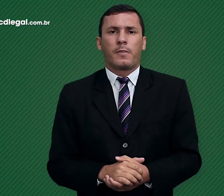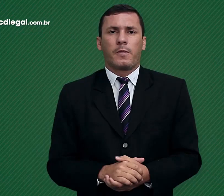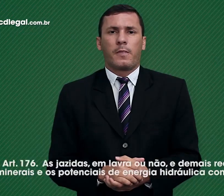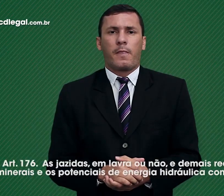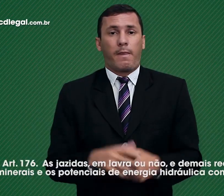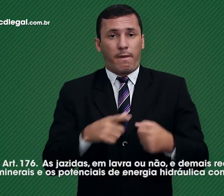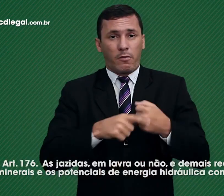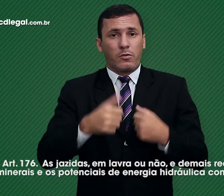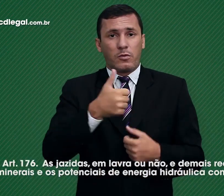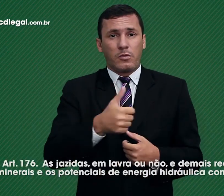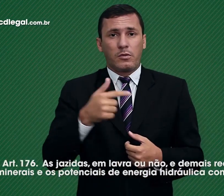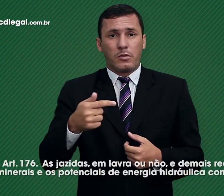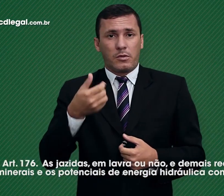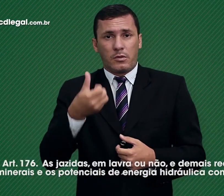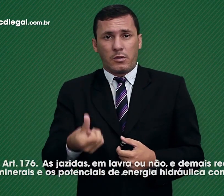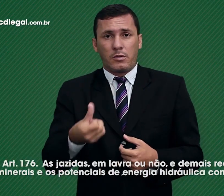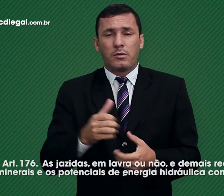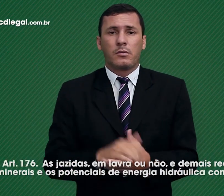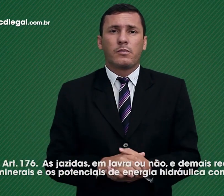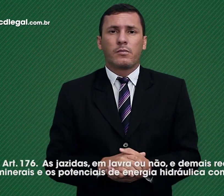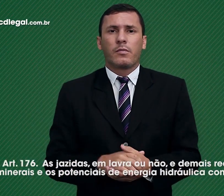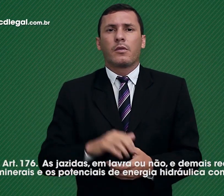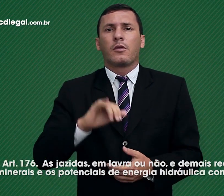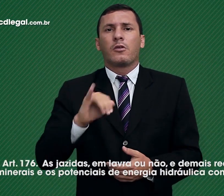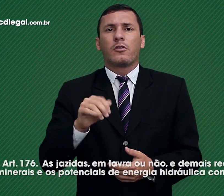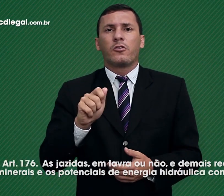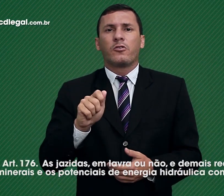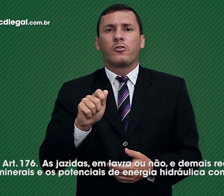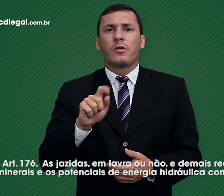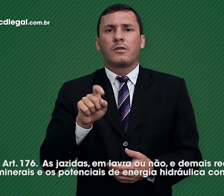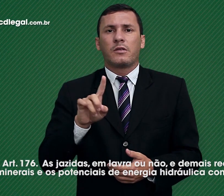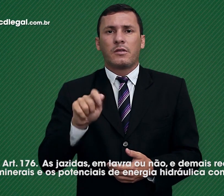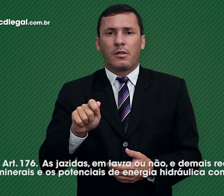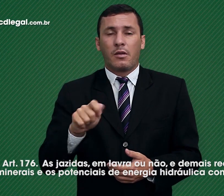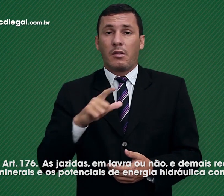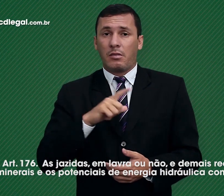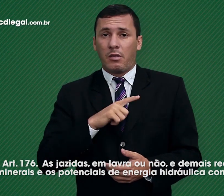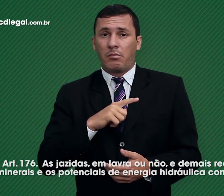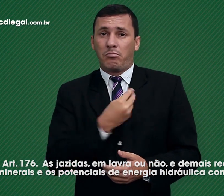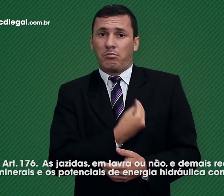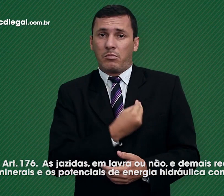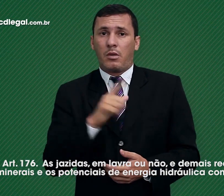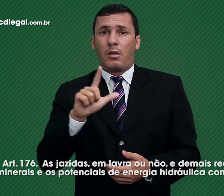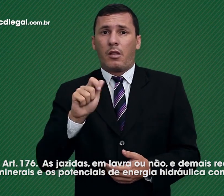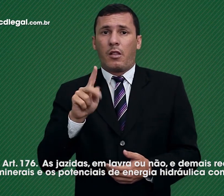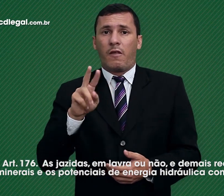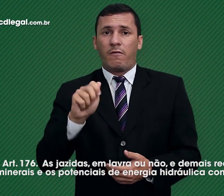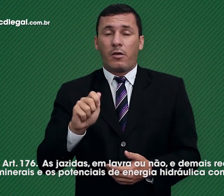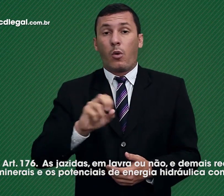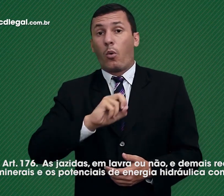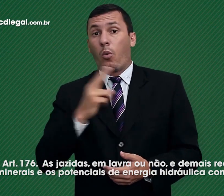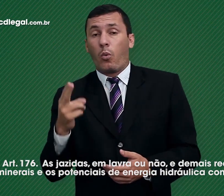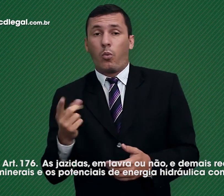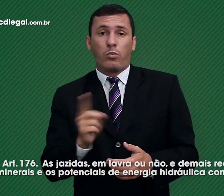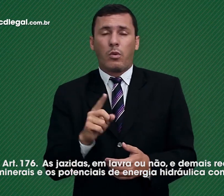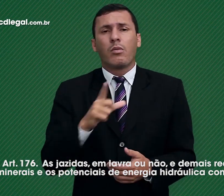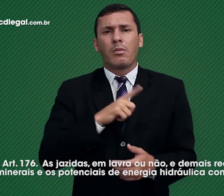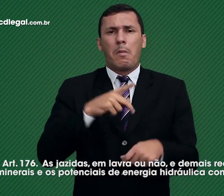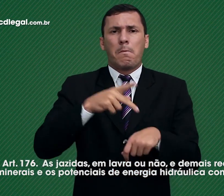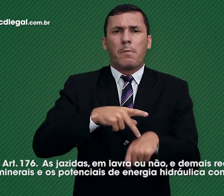Artigo 176. As jazidas, em lavra ou não, e demais recursos minerais